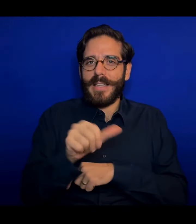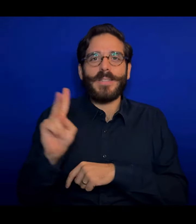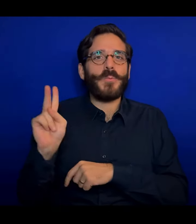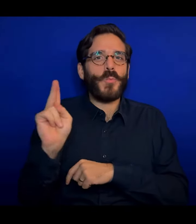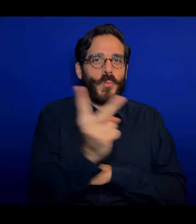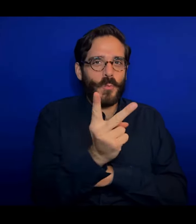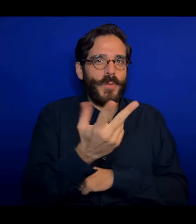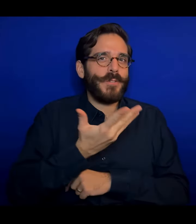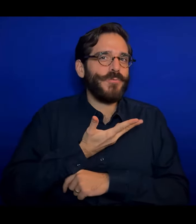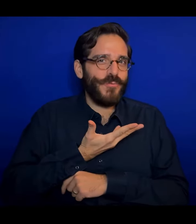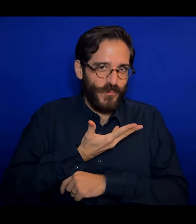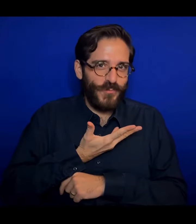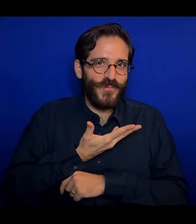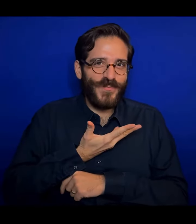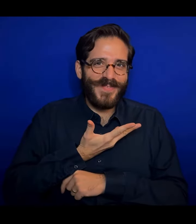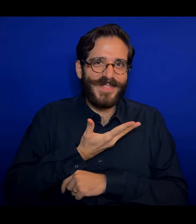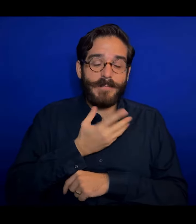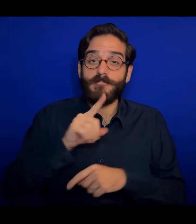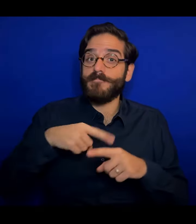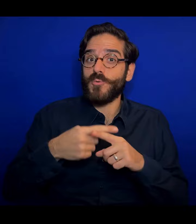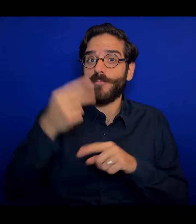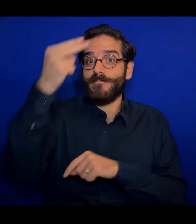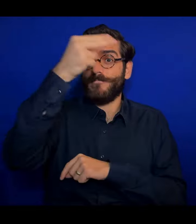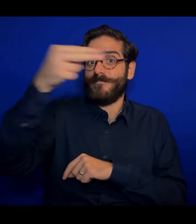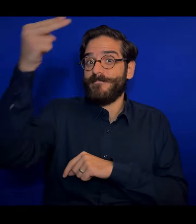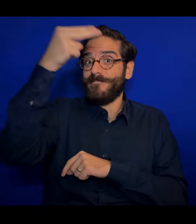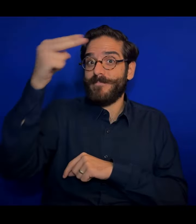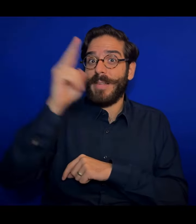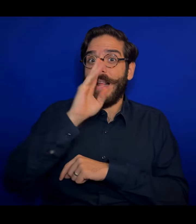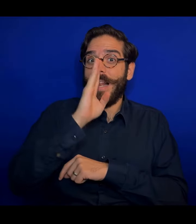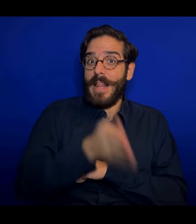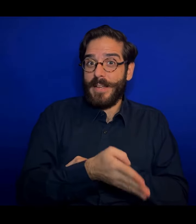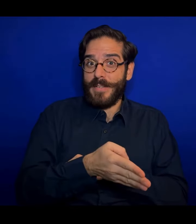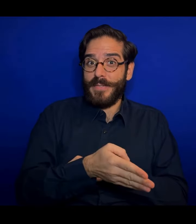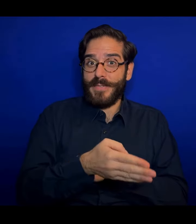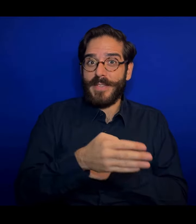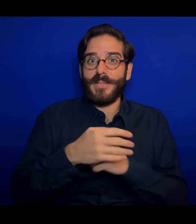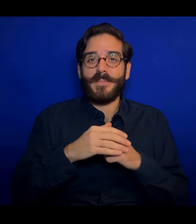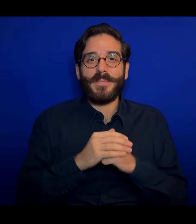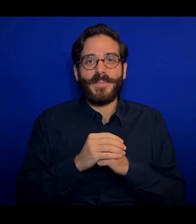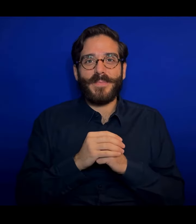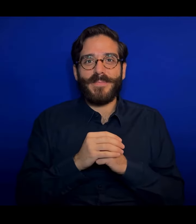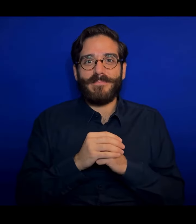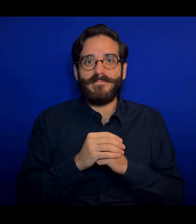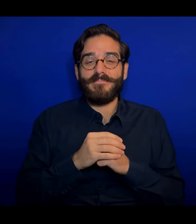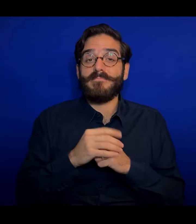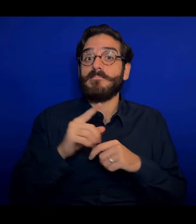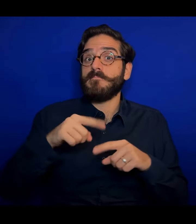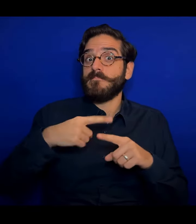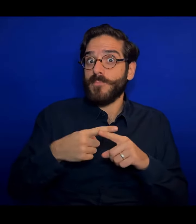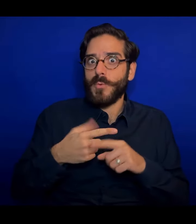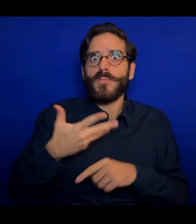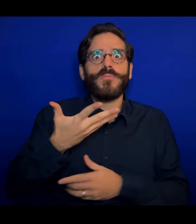interpreti LIS e della sopratitolazione indiretta, così come grazie all